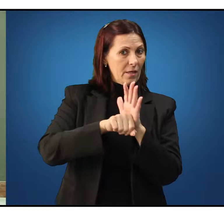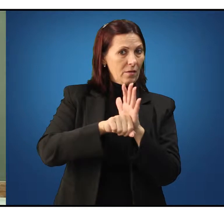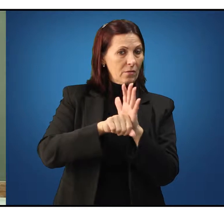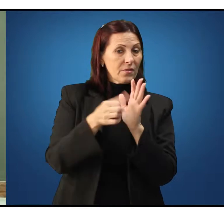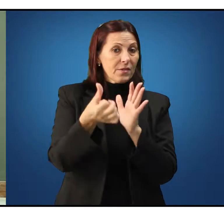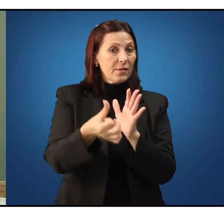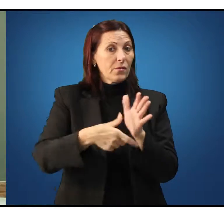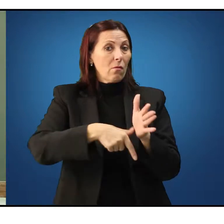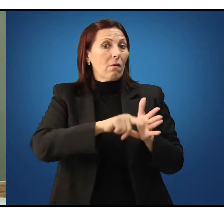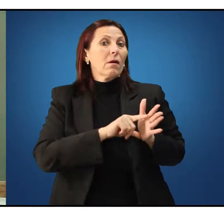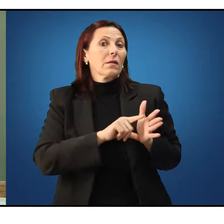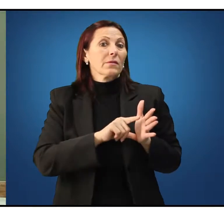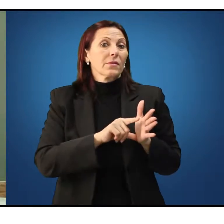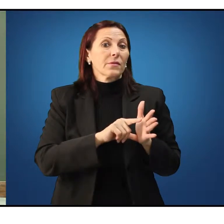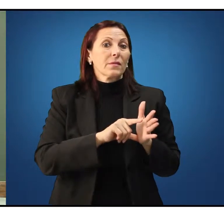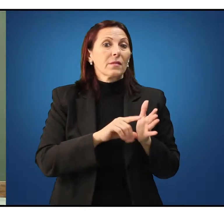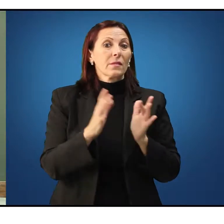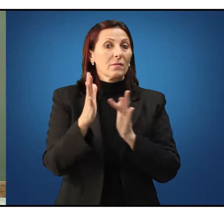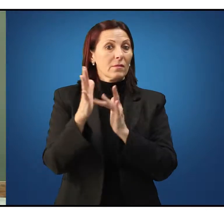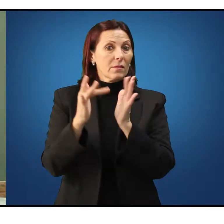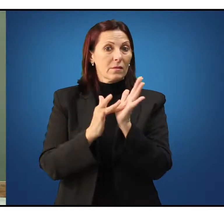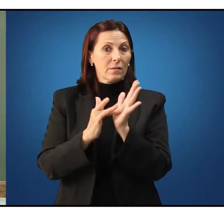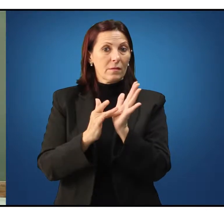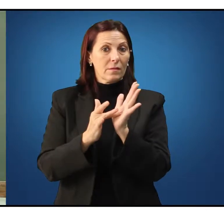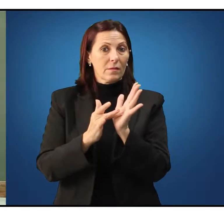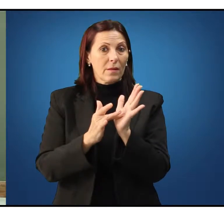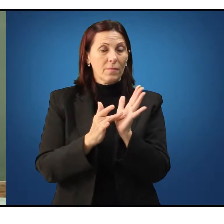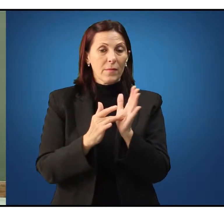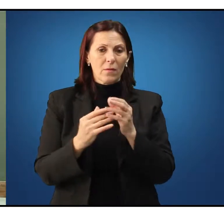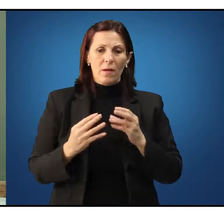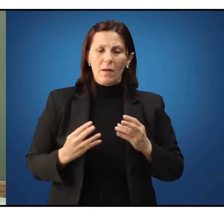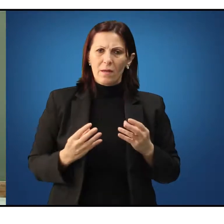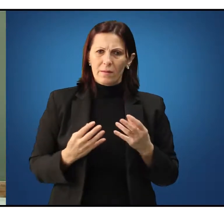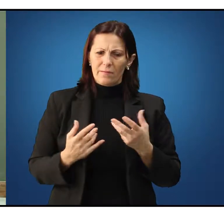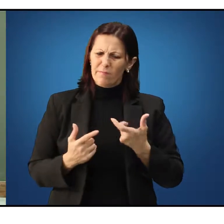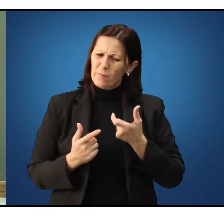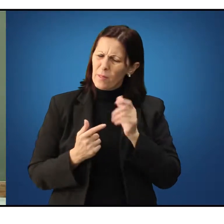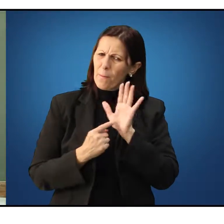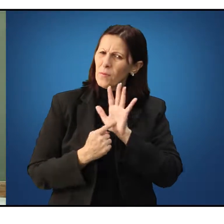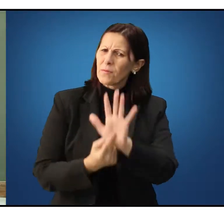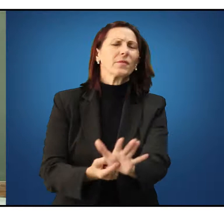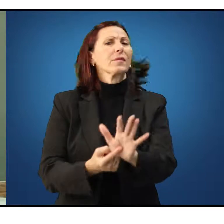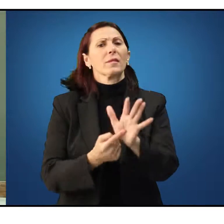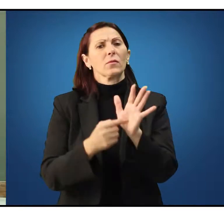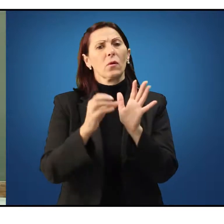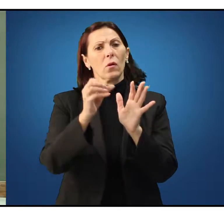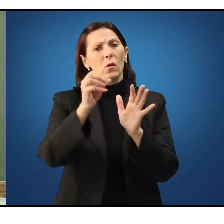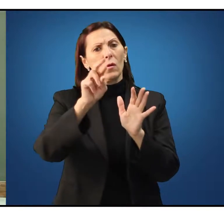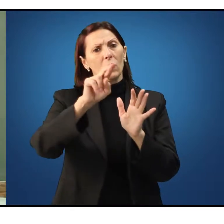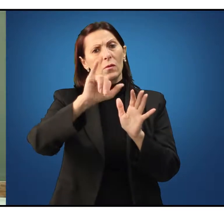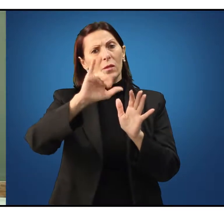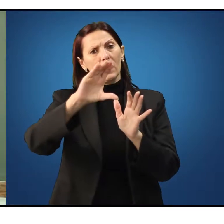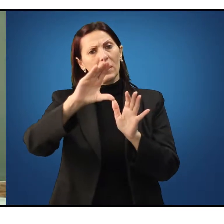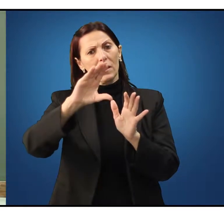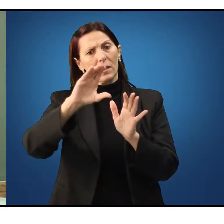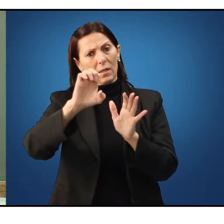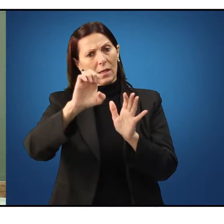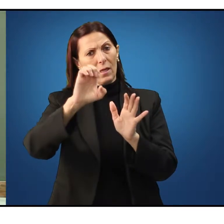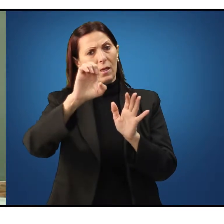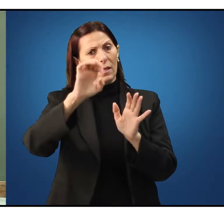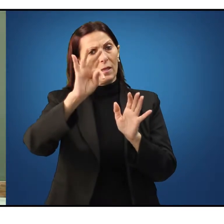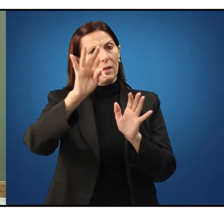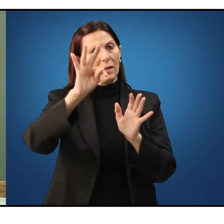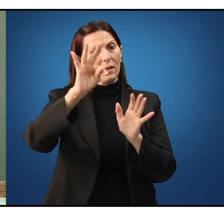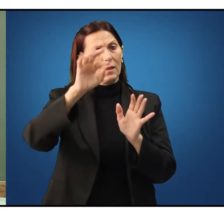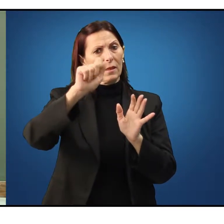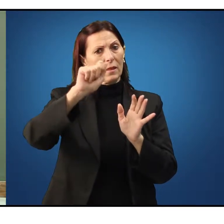de Cristo na sua expressão oriental. Ou seja, nós estamos deixando claro, por isso eu